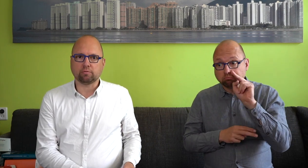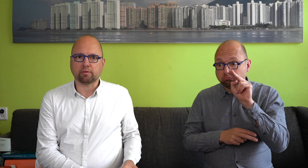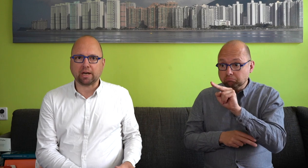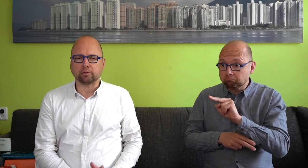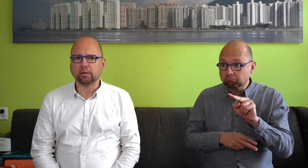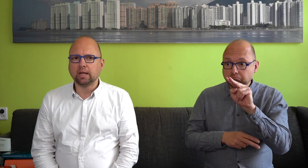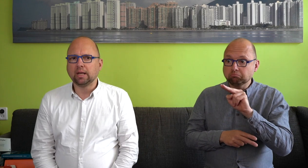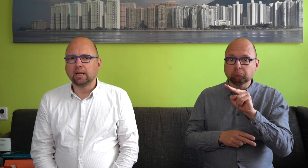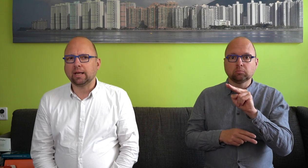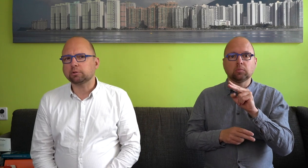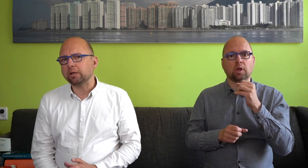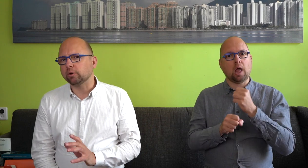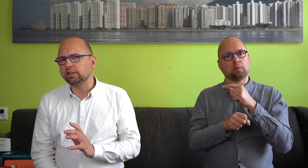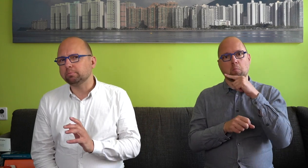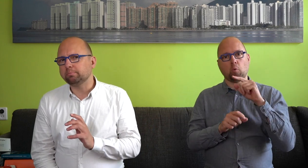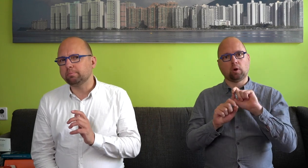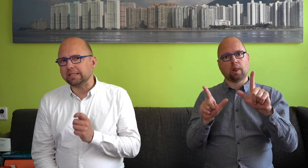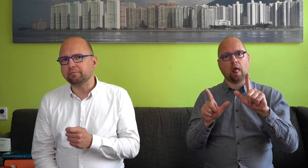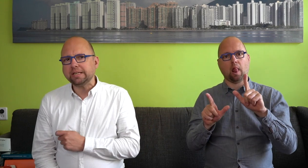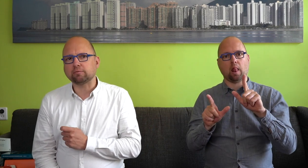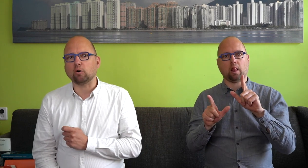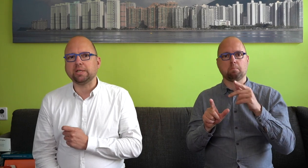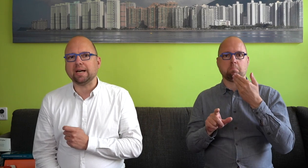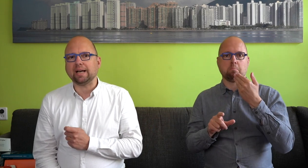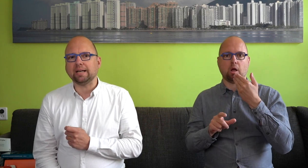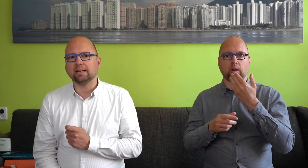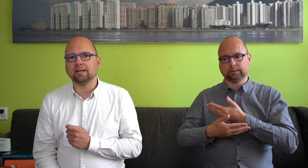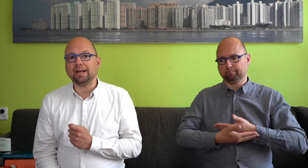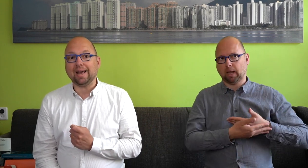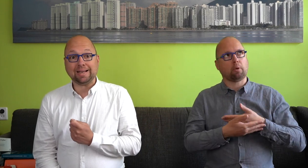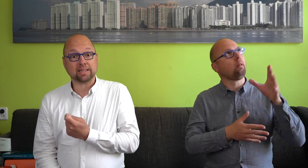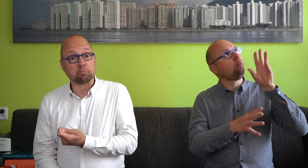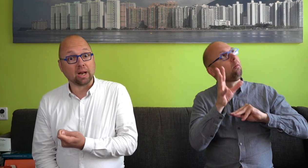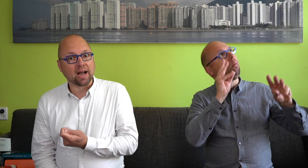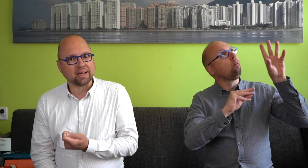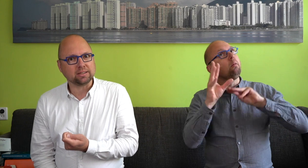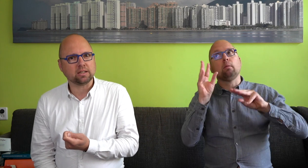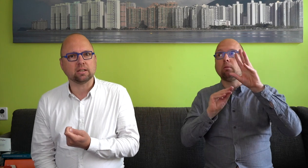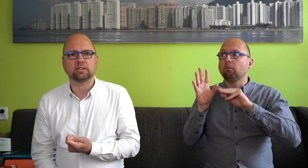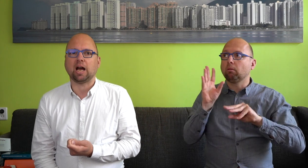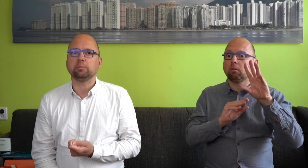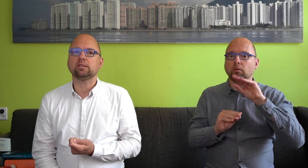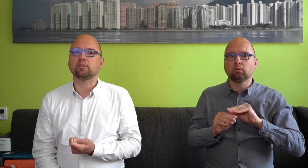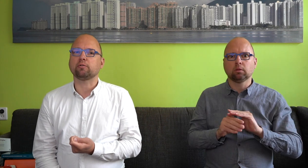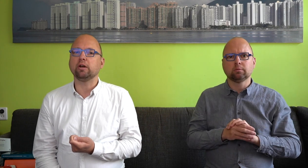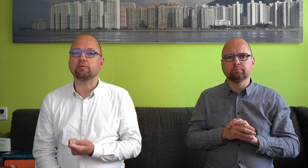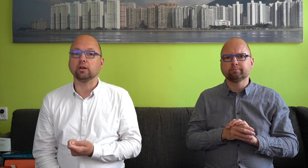verwerven. En daar speelt nog iets specifieks waarom die erkenning extra belangrijk is. En dat is namelijk dat voor heel veel